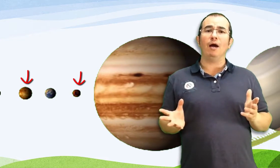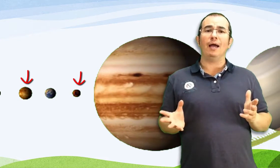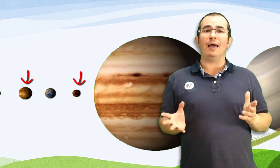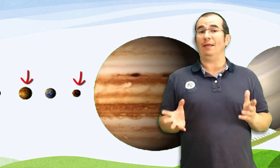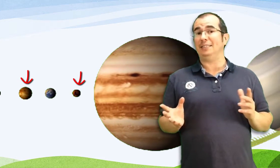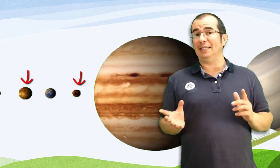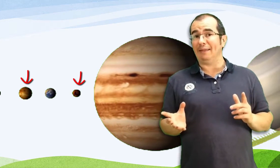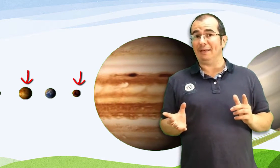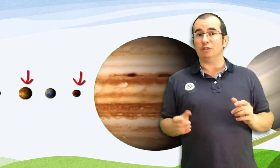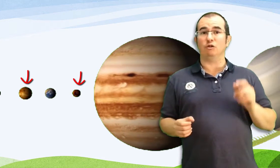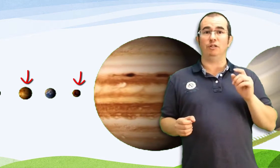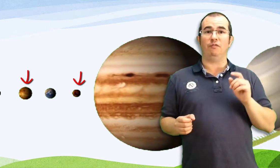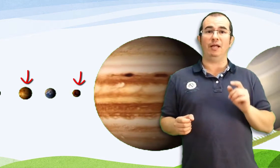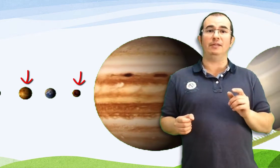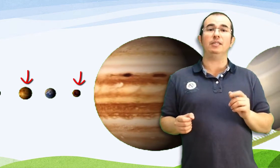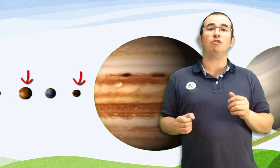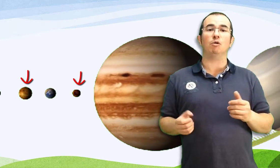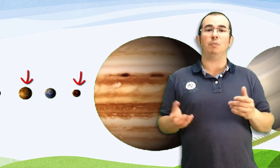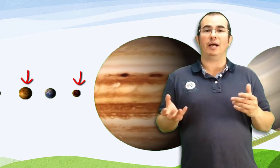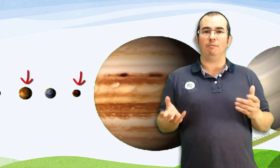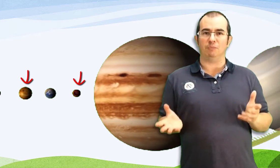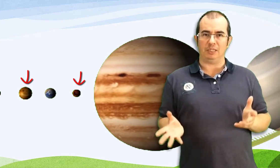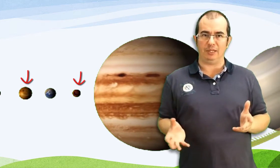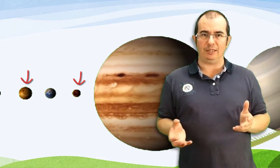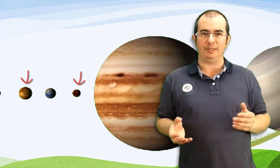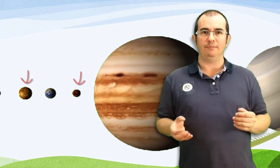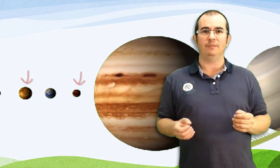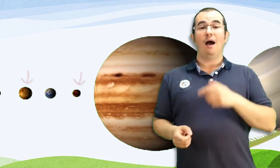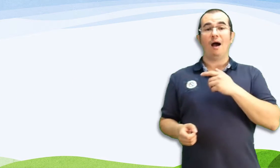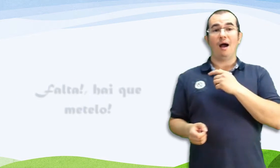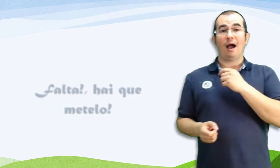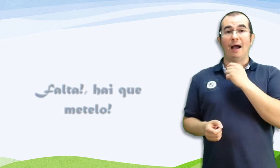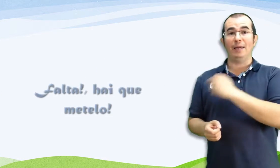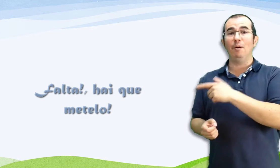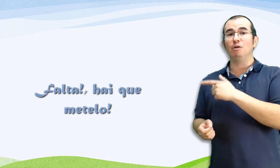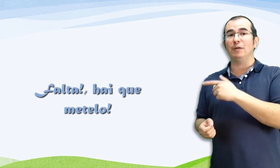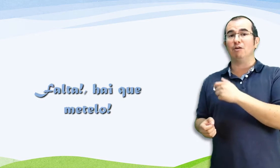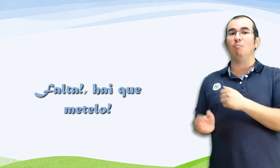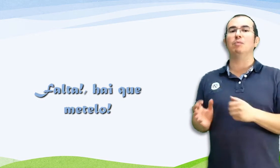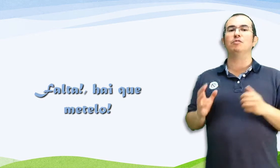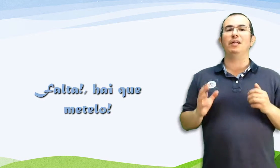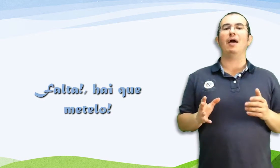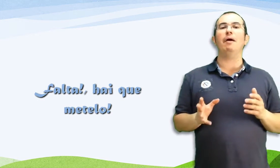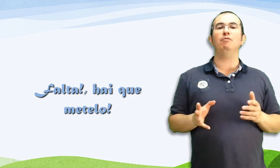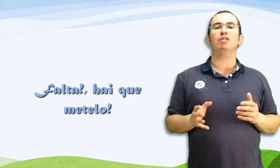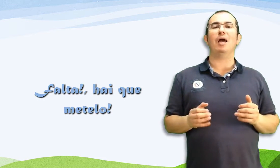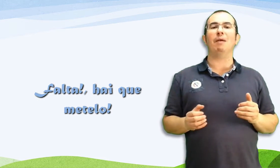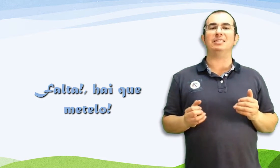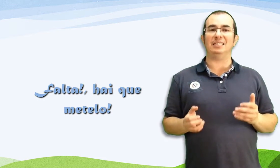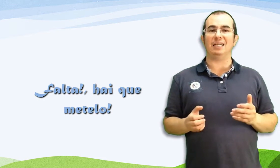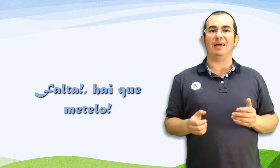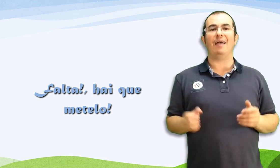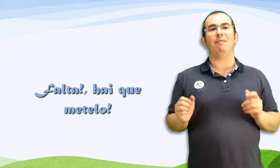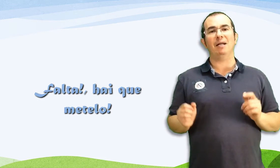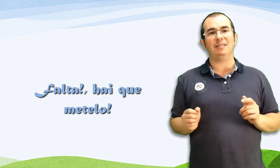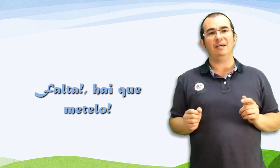e densidade son diferentes como explicaremos máis adiante Aquí podemos ver como a atmosfera de Venus é máis densa E a de Marte,